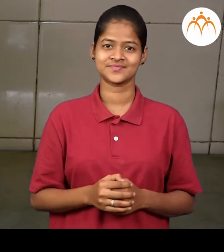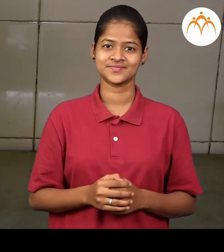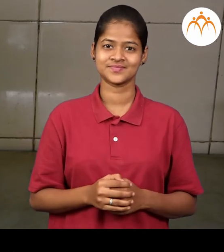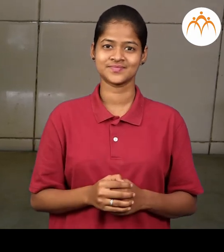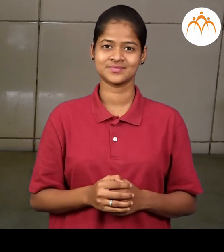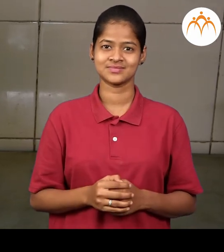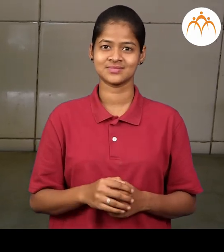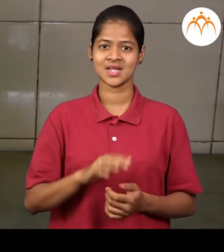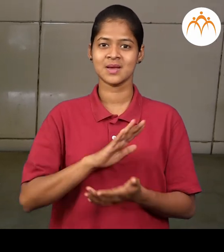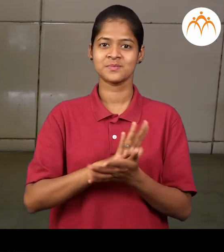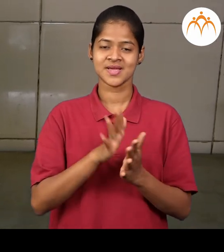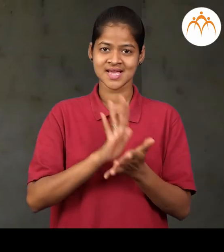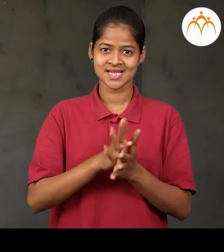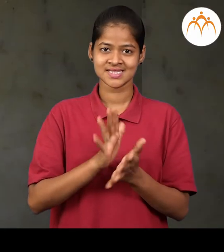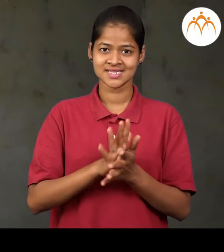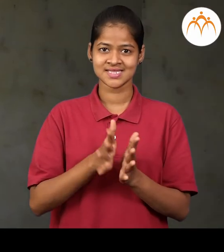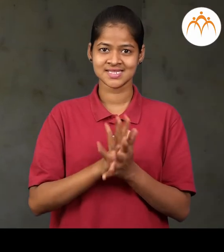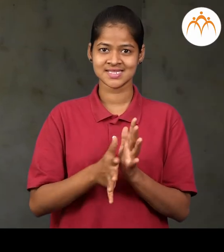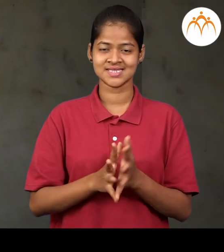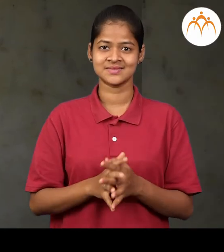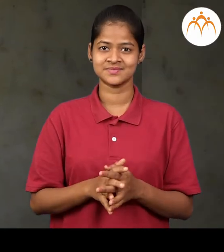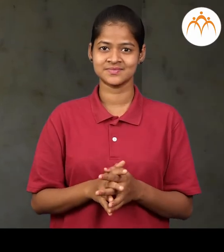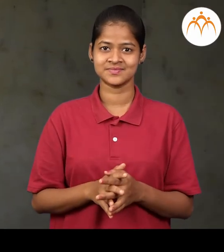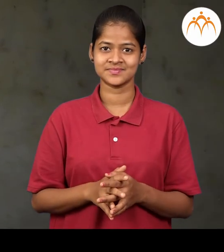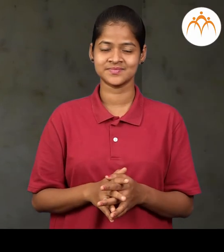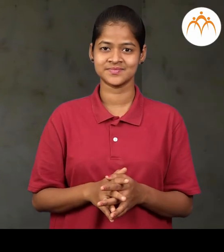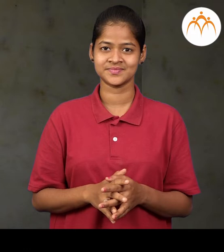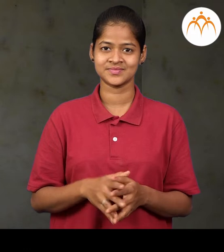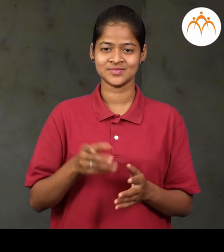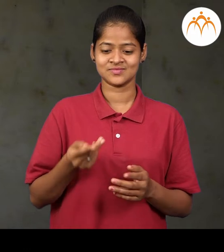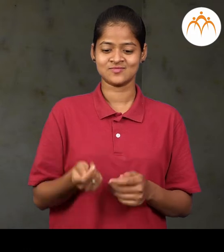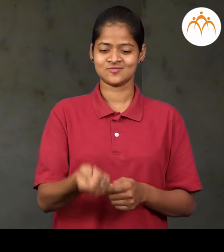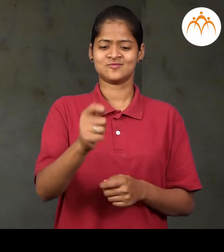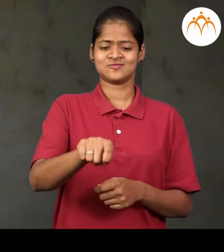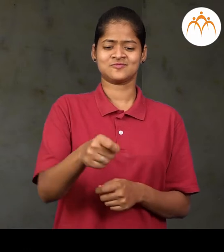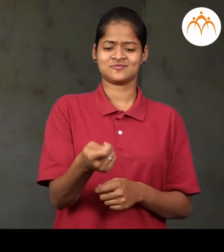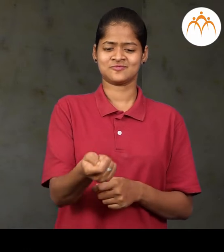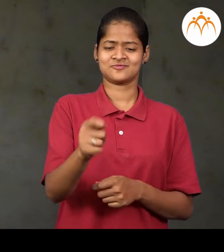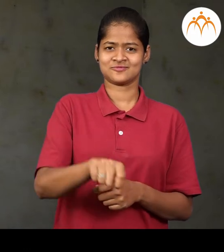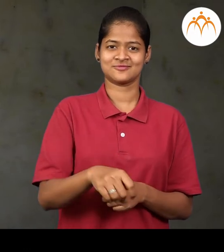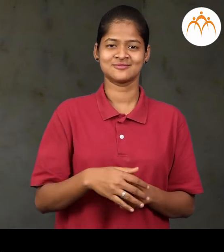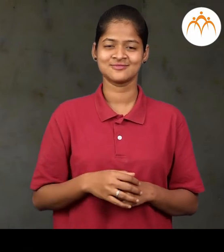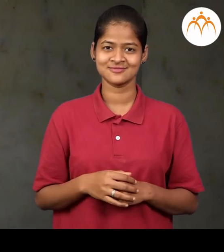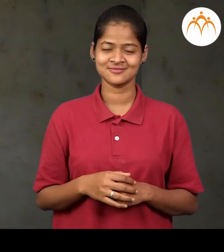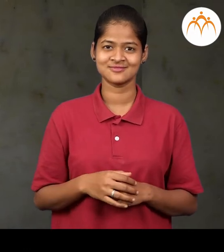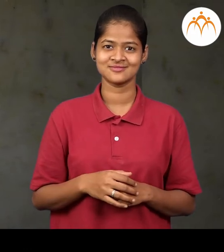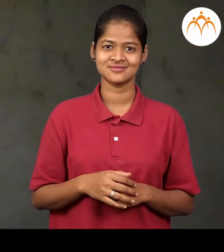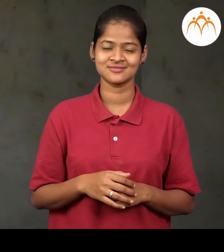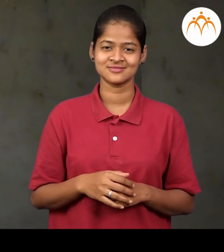उलतने उलतन्याने भाकरी उलटतात